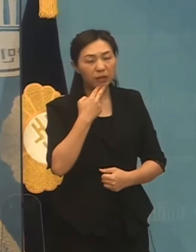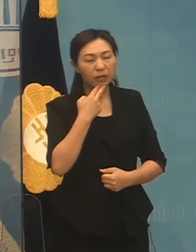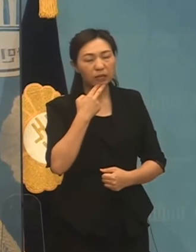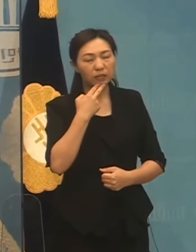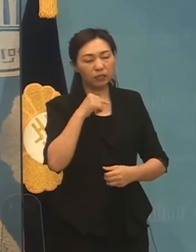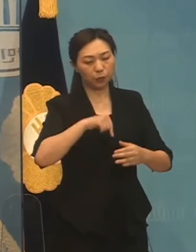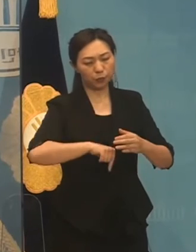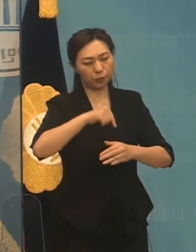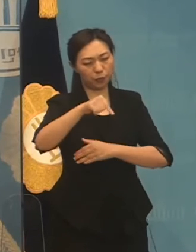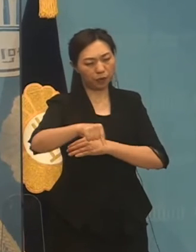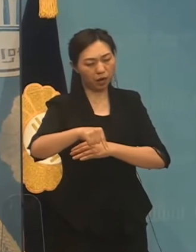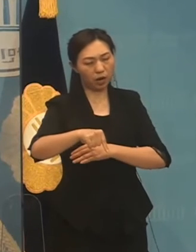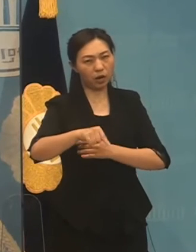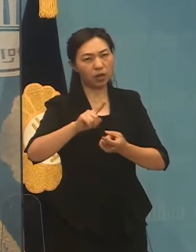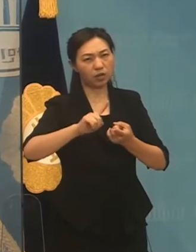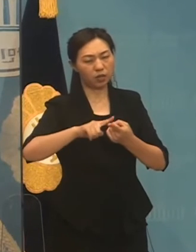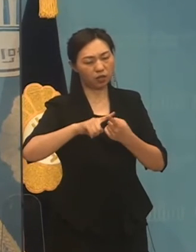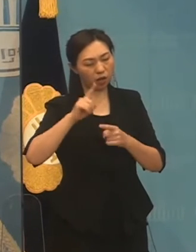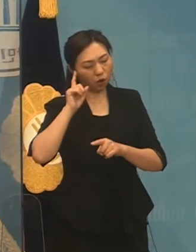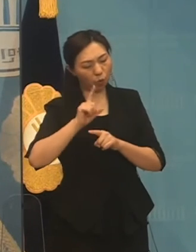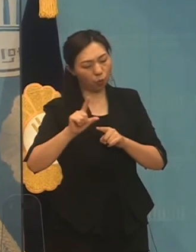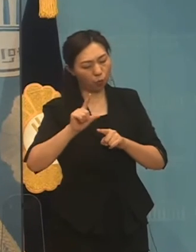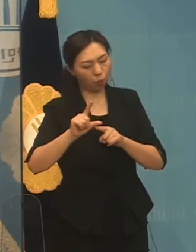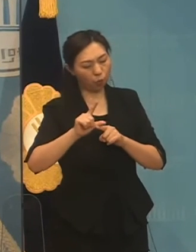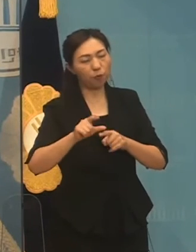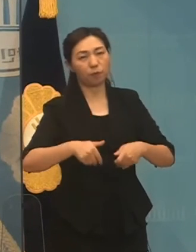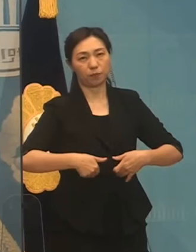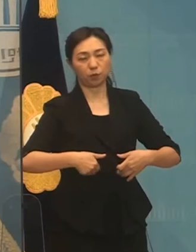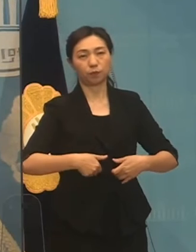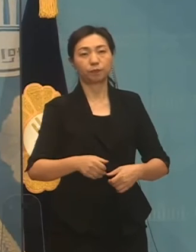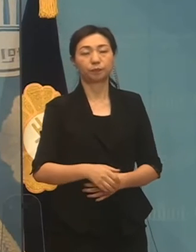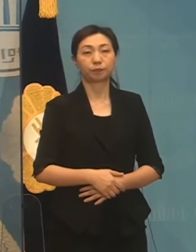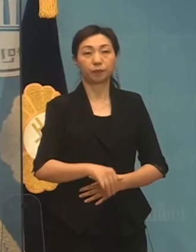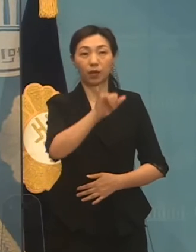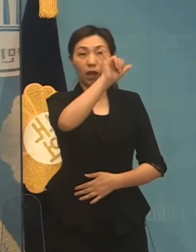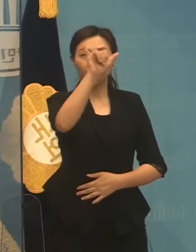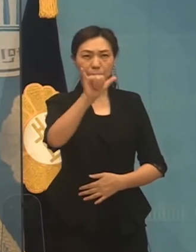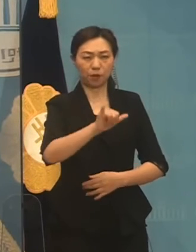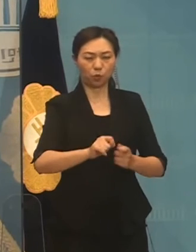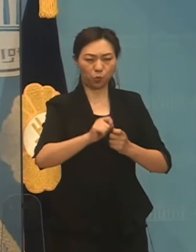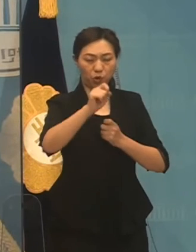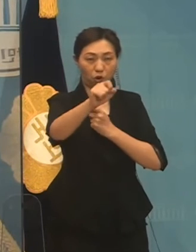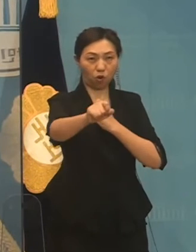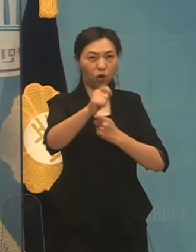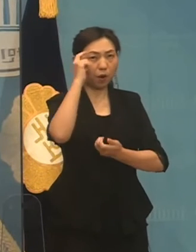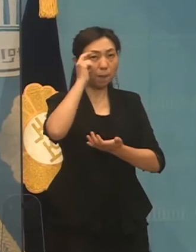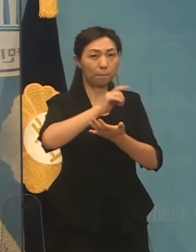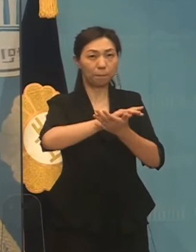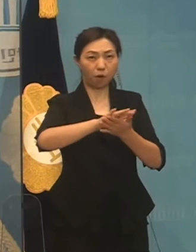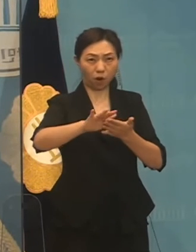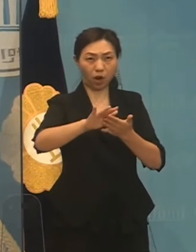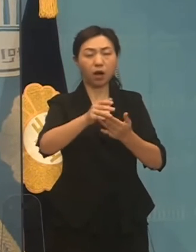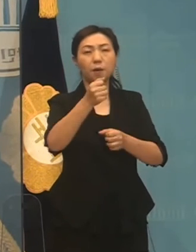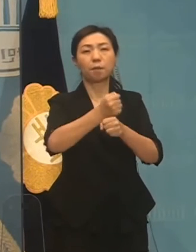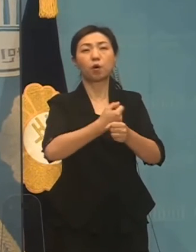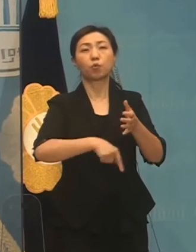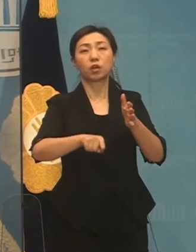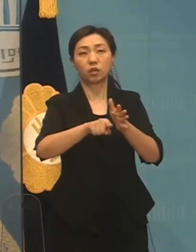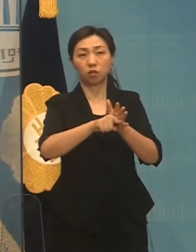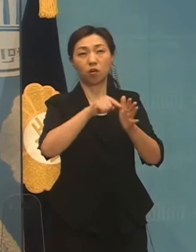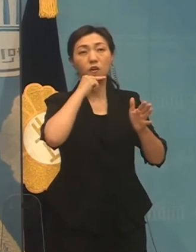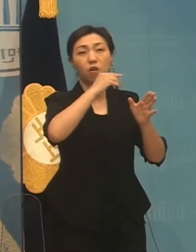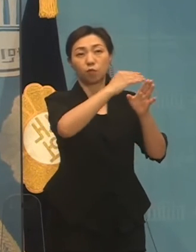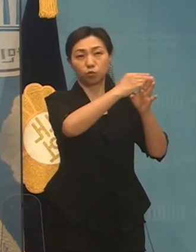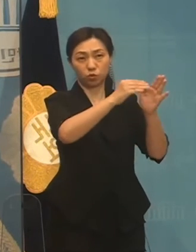우려에 신중하게 파달해야 할 것입니다. 한반도의 항무적 평화 체제를 정착시키기 위해서 남북